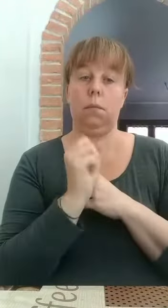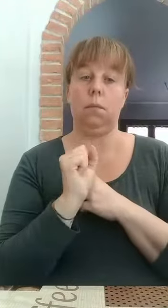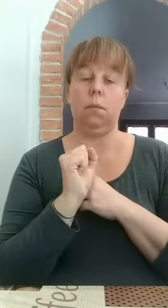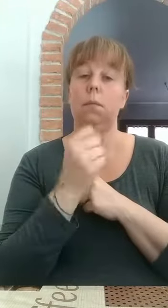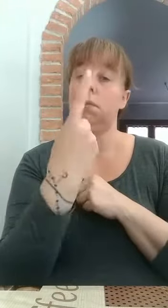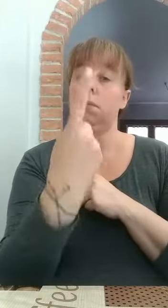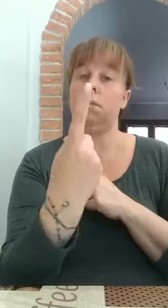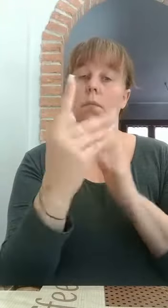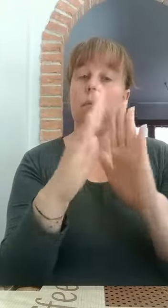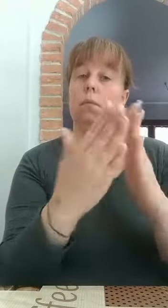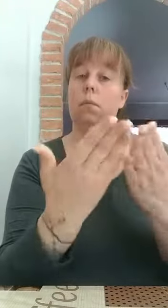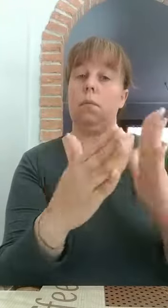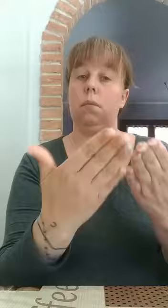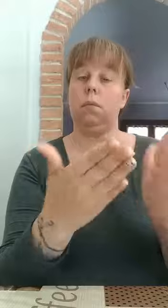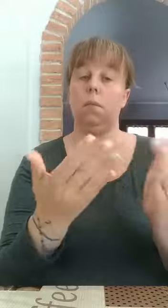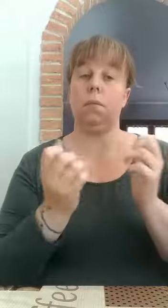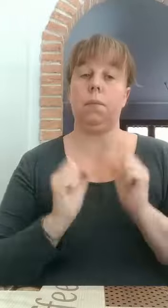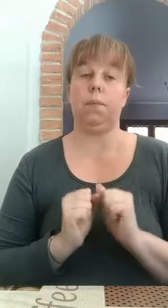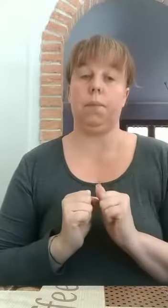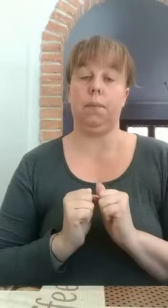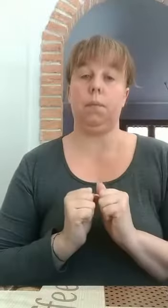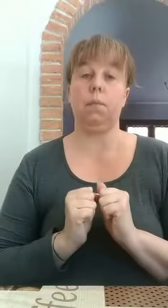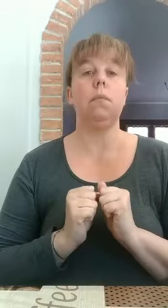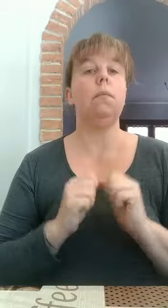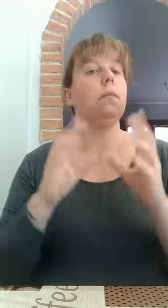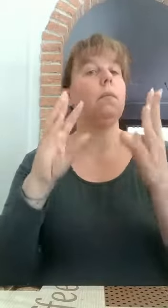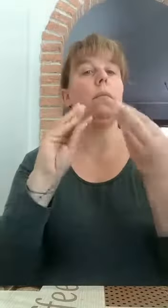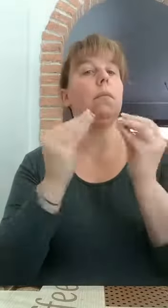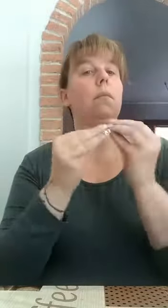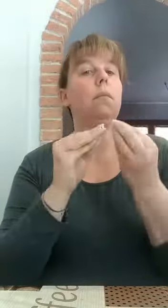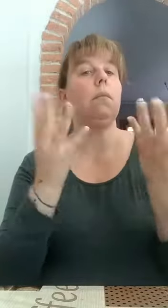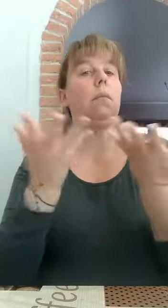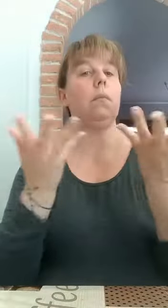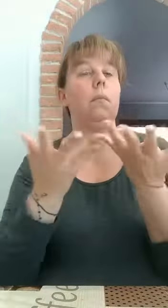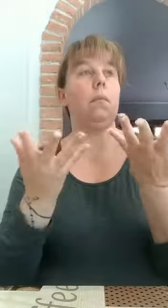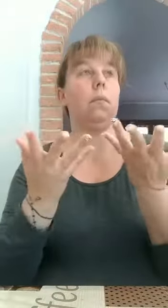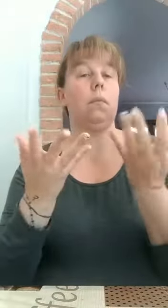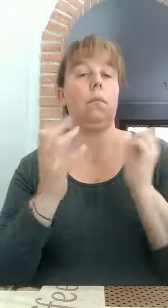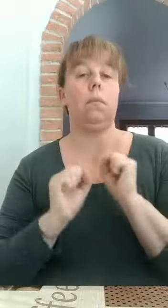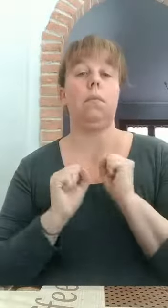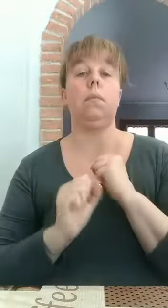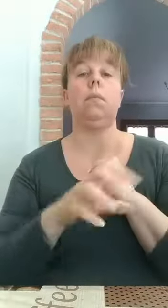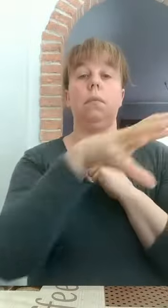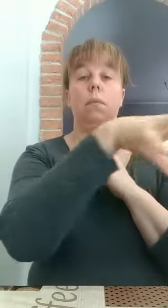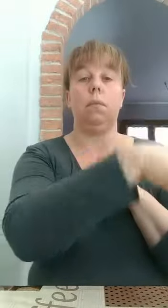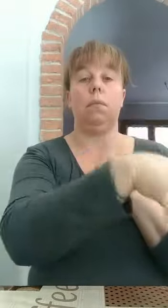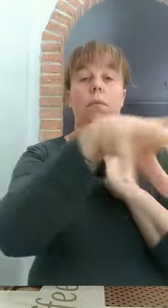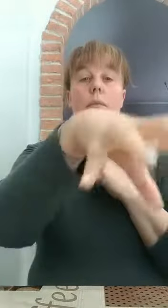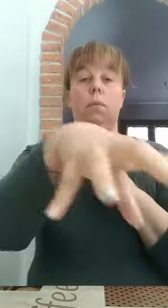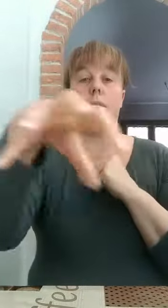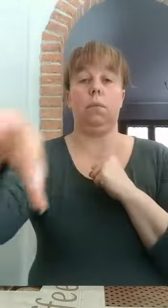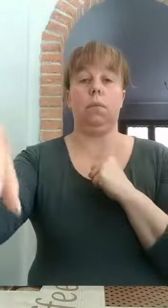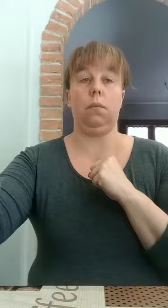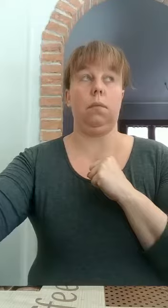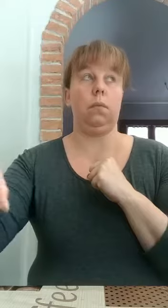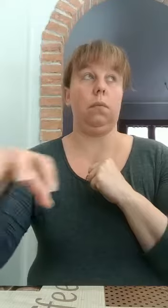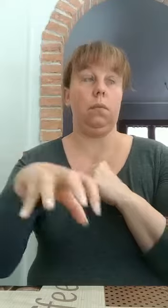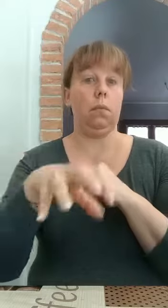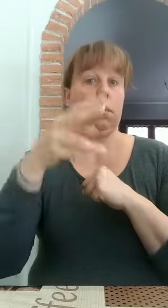metteremo questi oggetti davanti a noi e poi con l'aiuto di mamma e papà li guarderemo bene bene bene